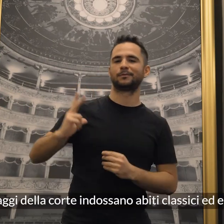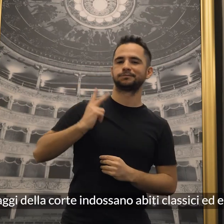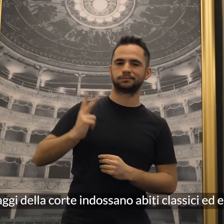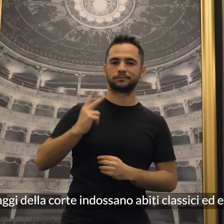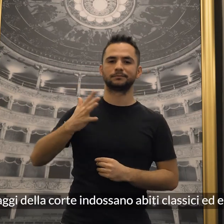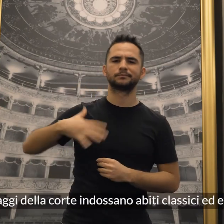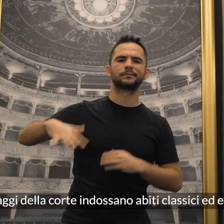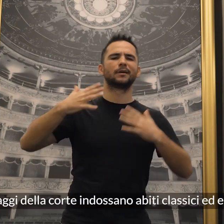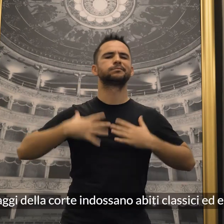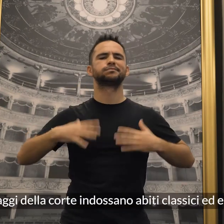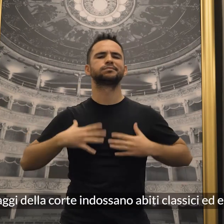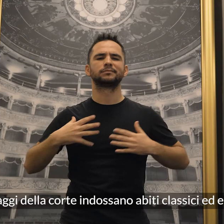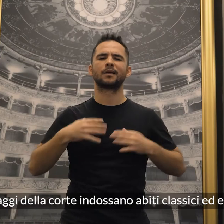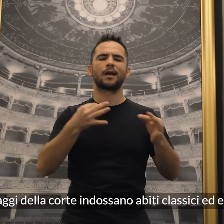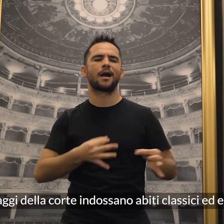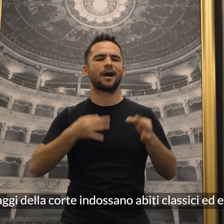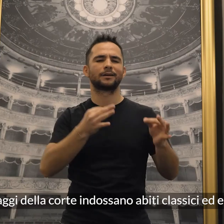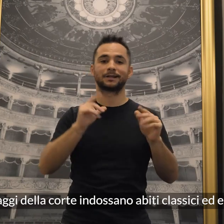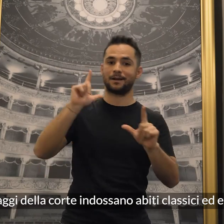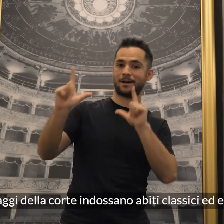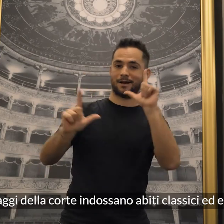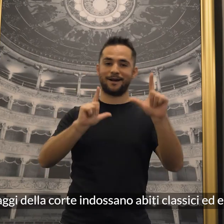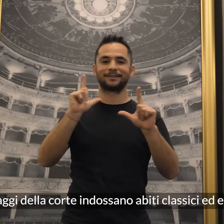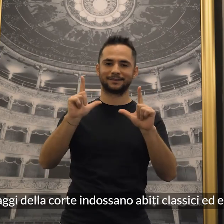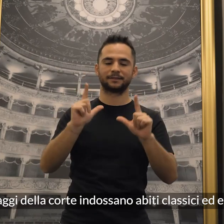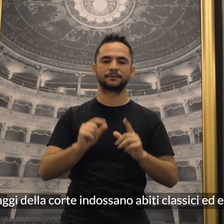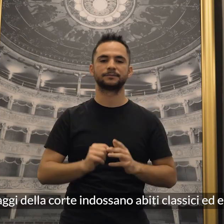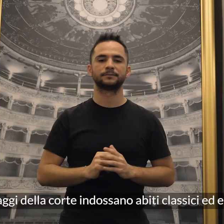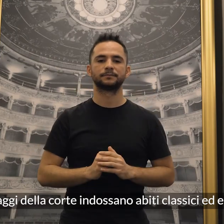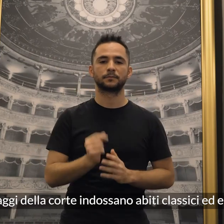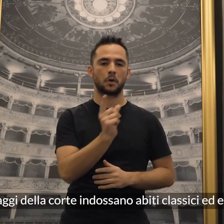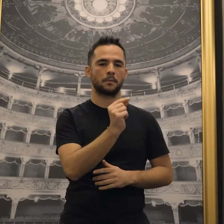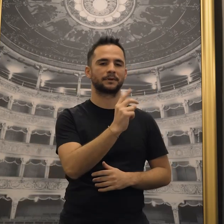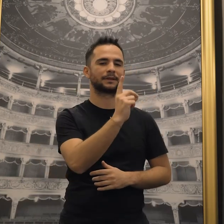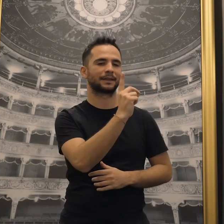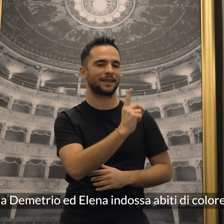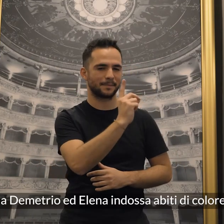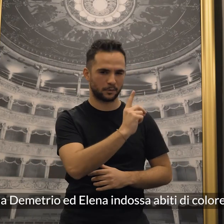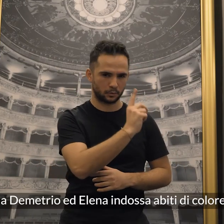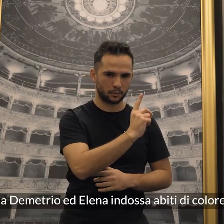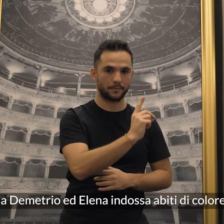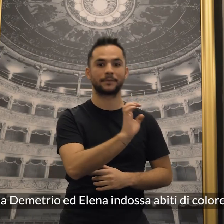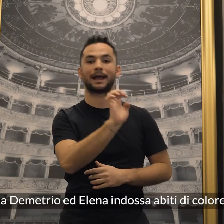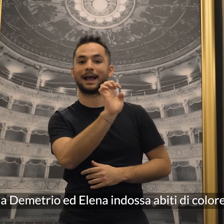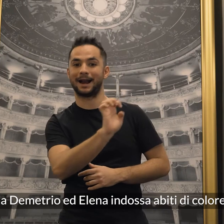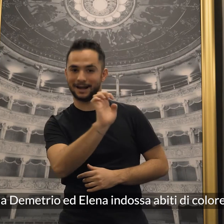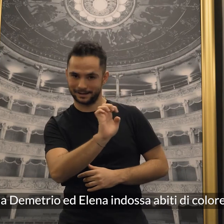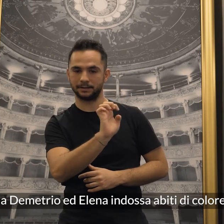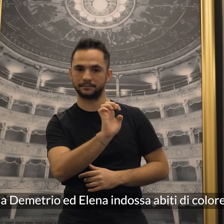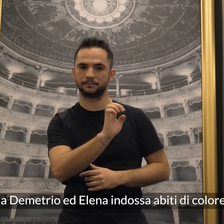personaggi della corte indossano abiti classici ed eleganti. La coppia Demetrio ed Elena